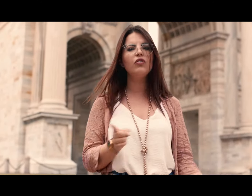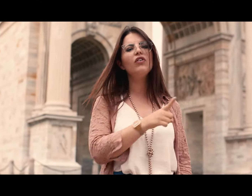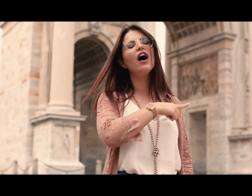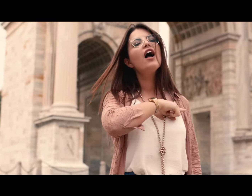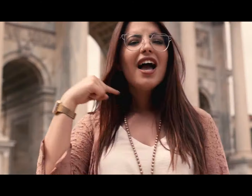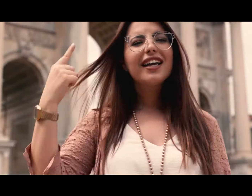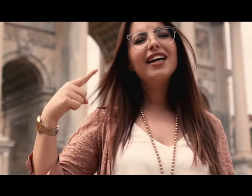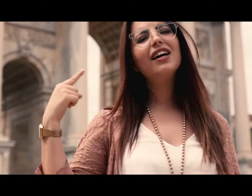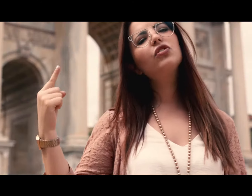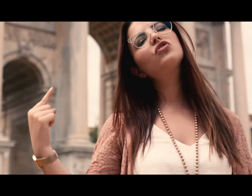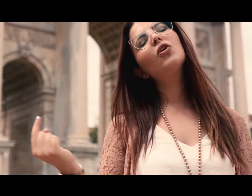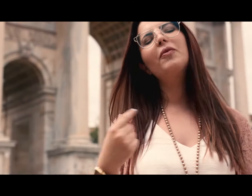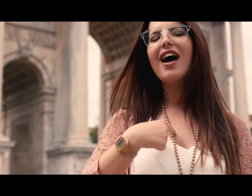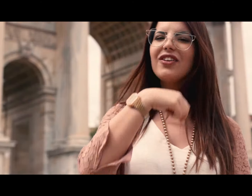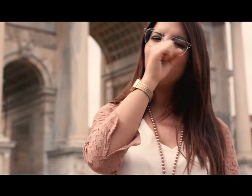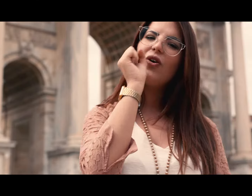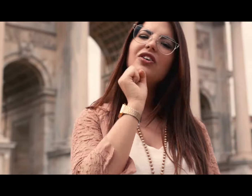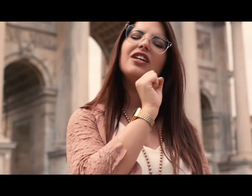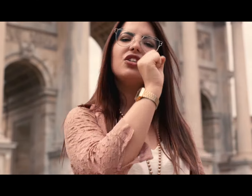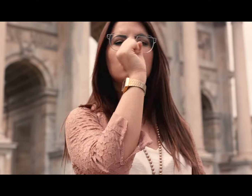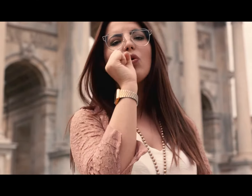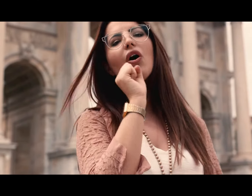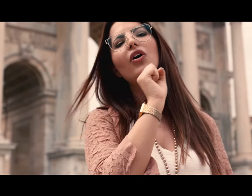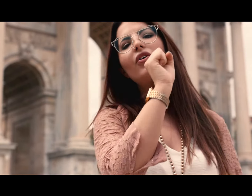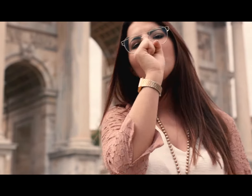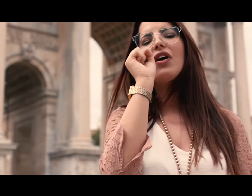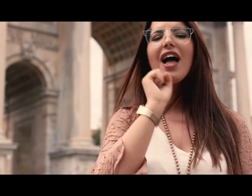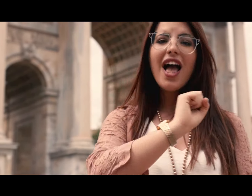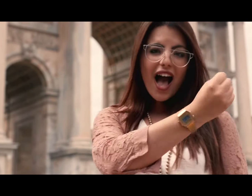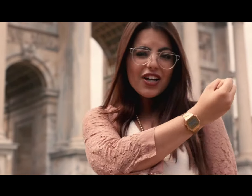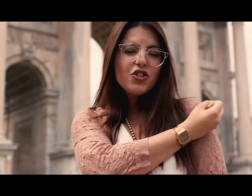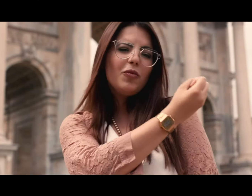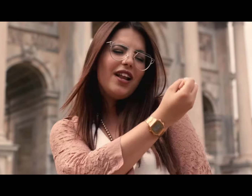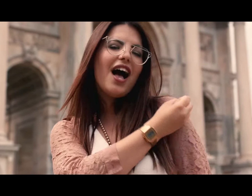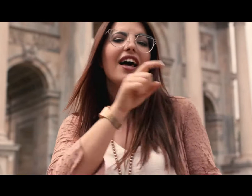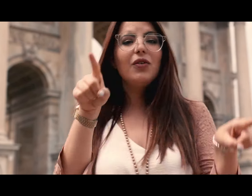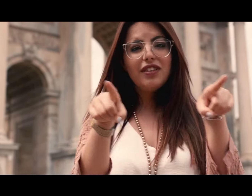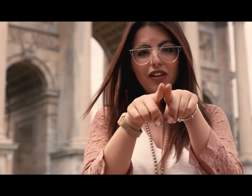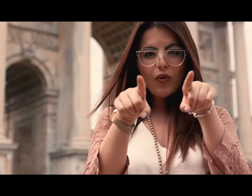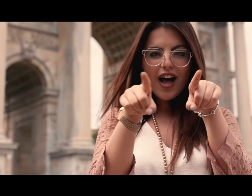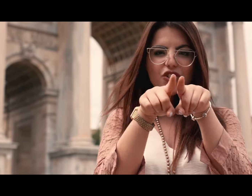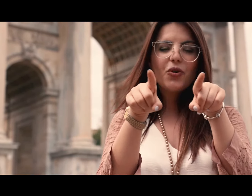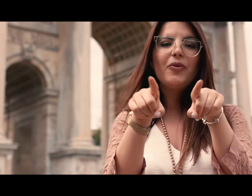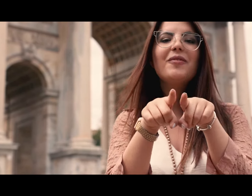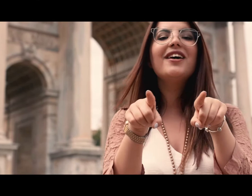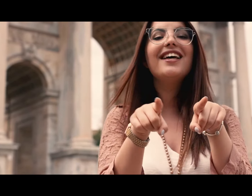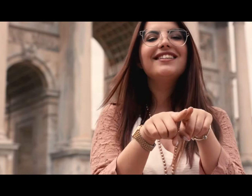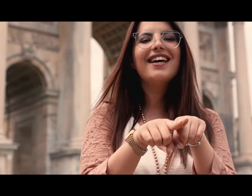Che canto sopra ad ogni suono A somigliare a un tatuaggio permanente